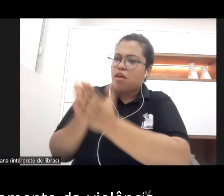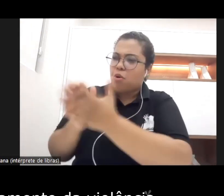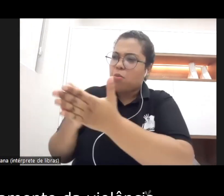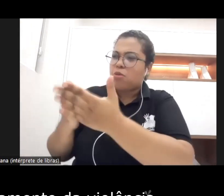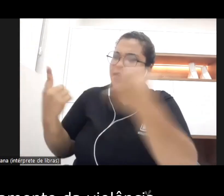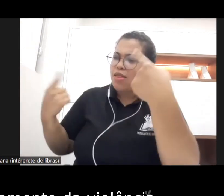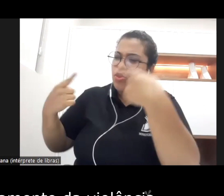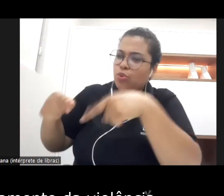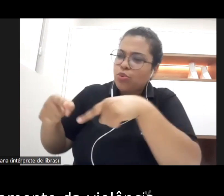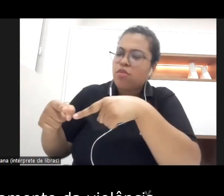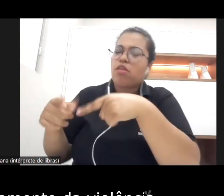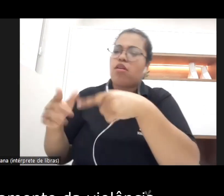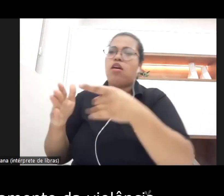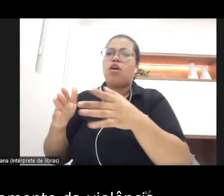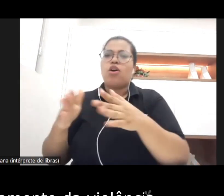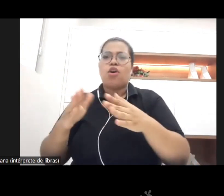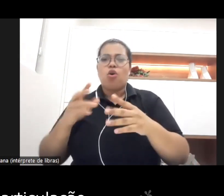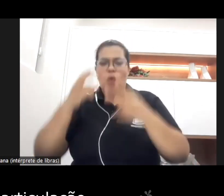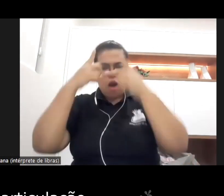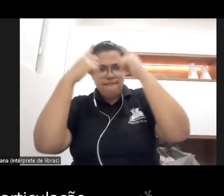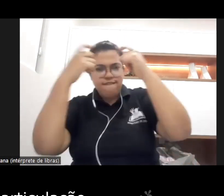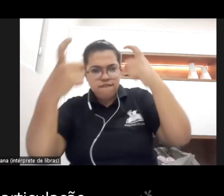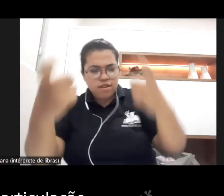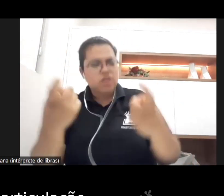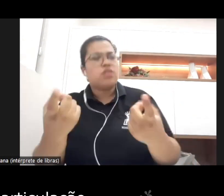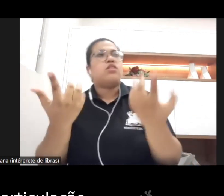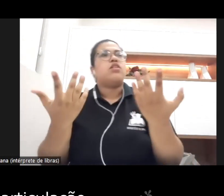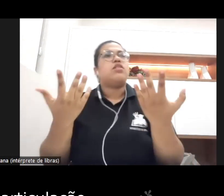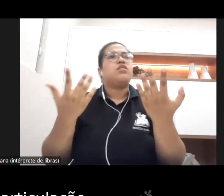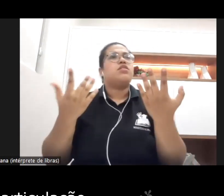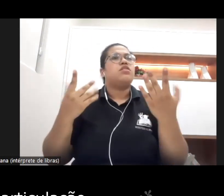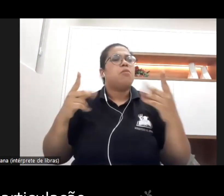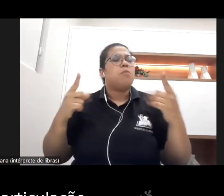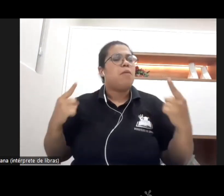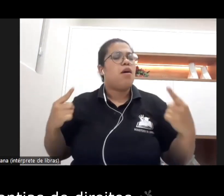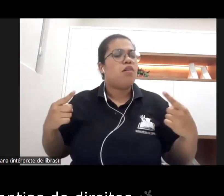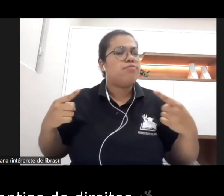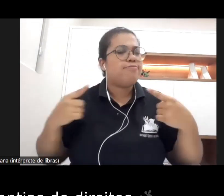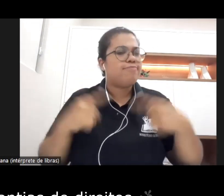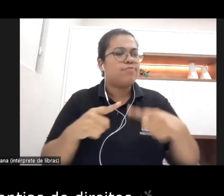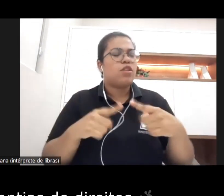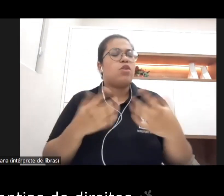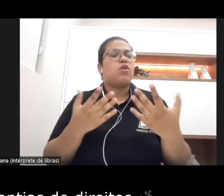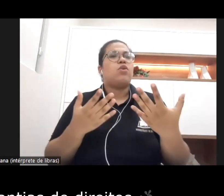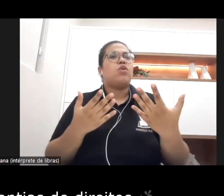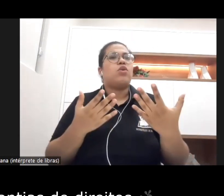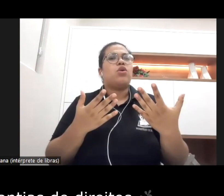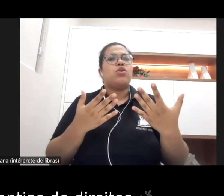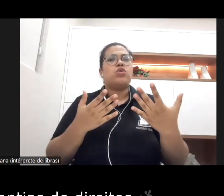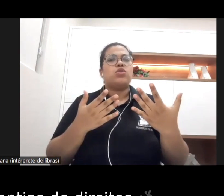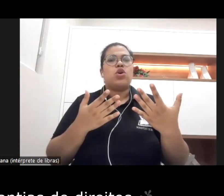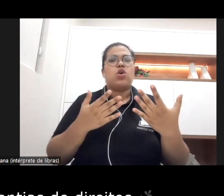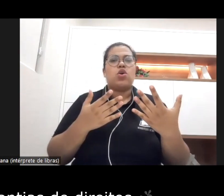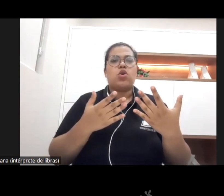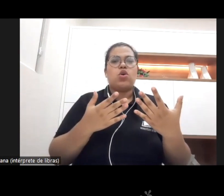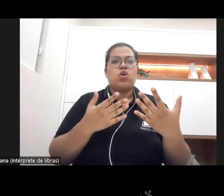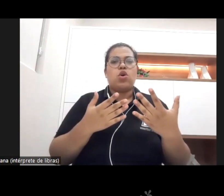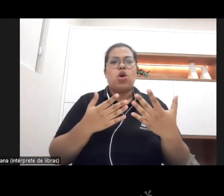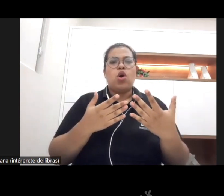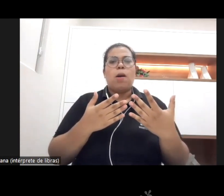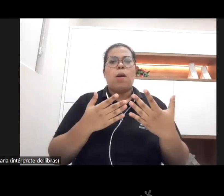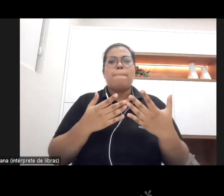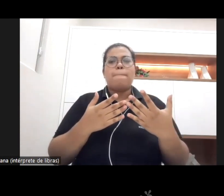enfrentamento da violência voltados para a articulação com o sistema de garantia de direitos